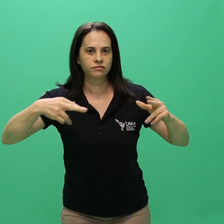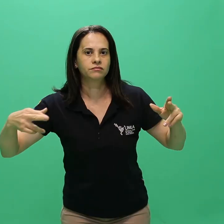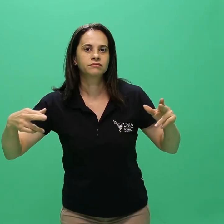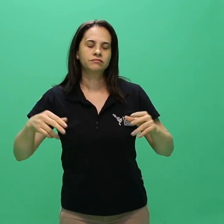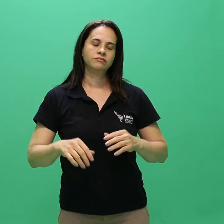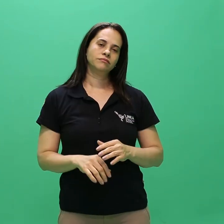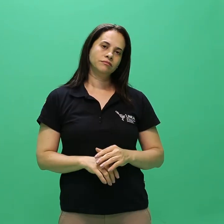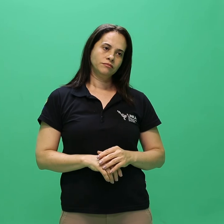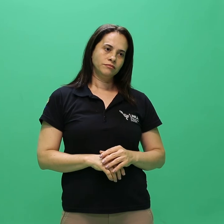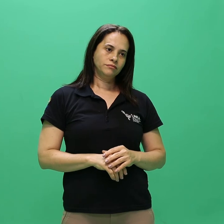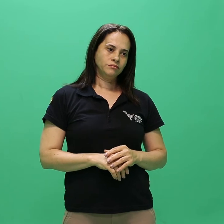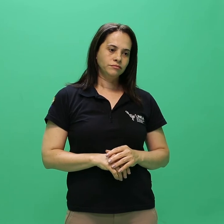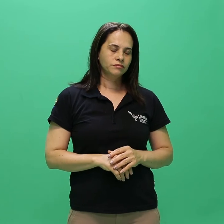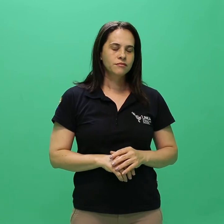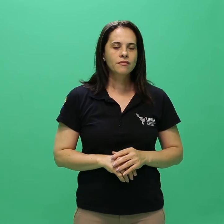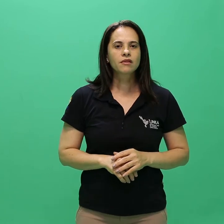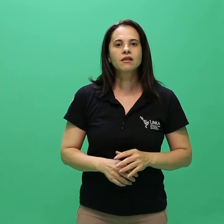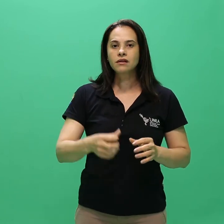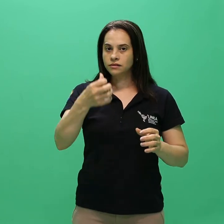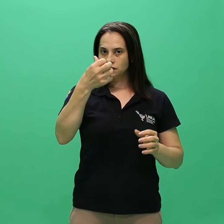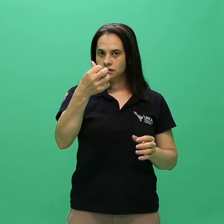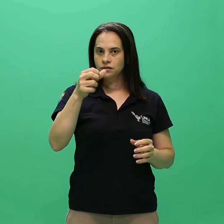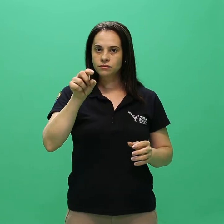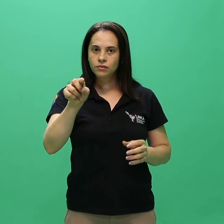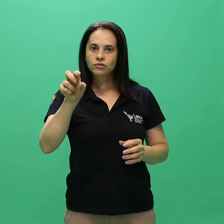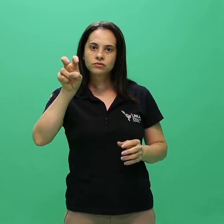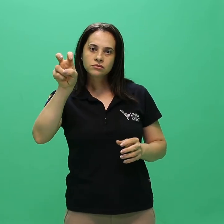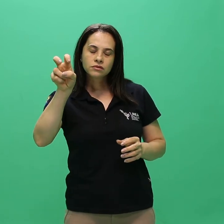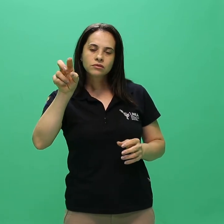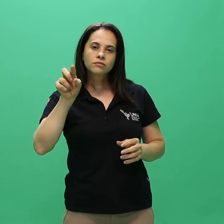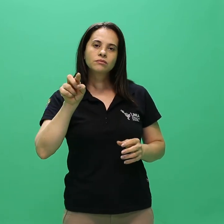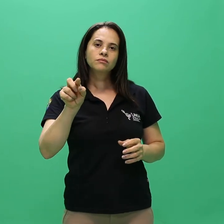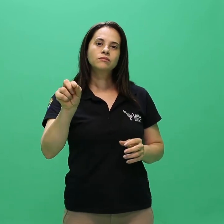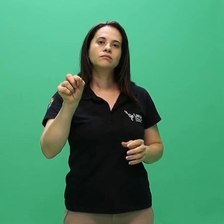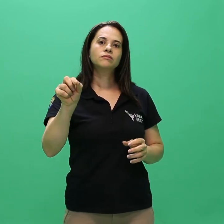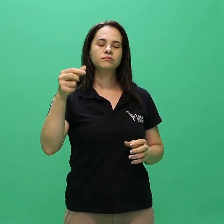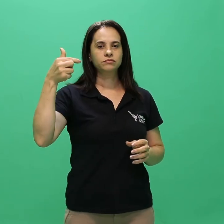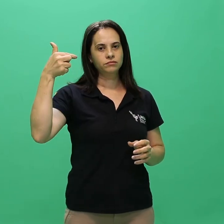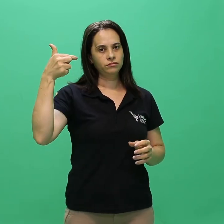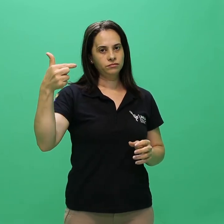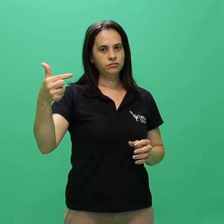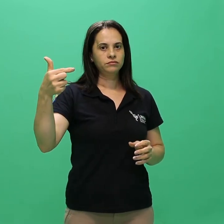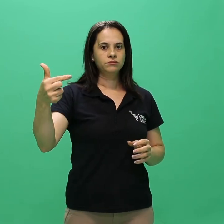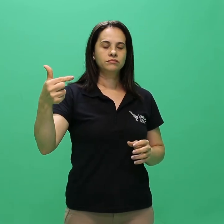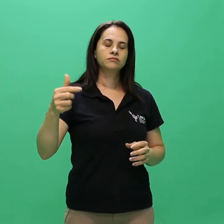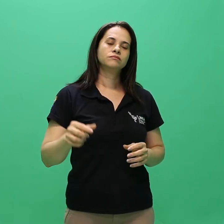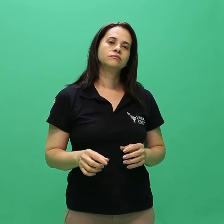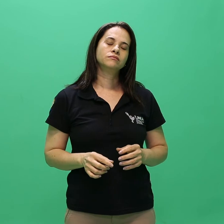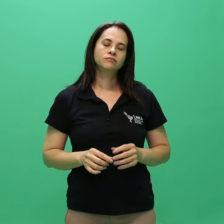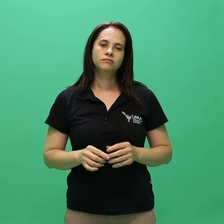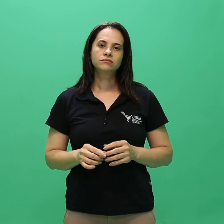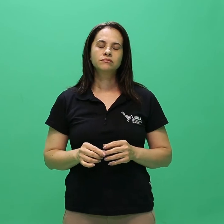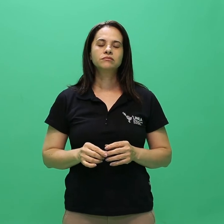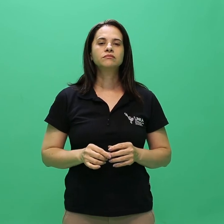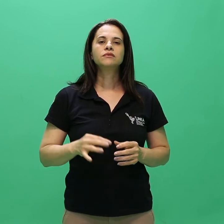6.5.2. Para os